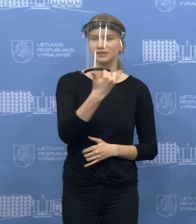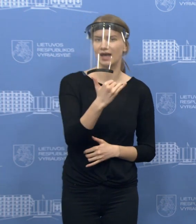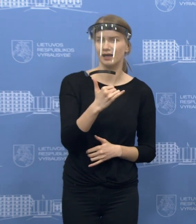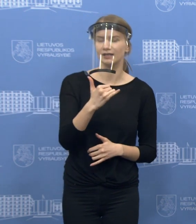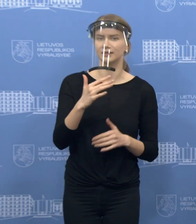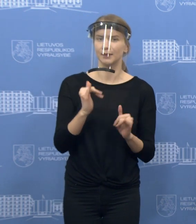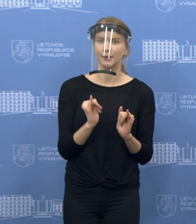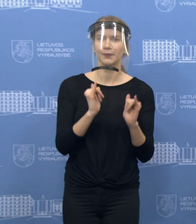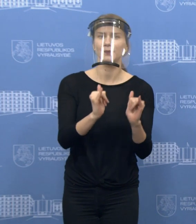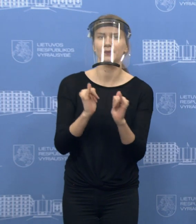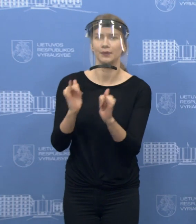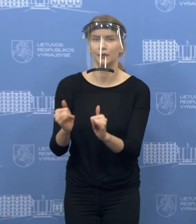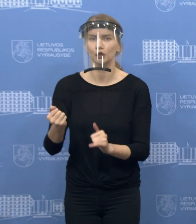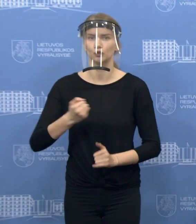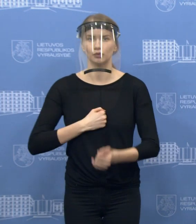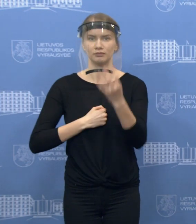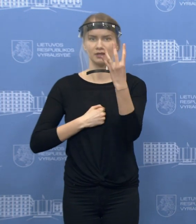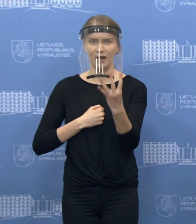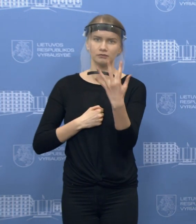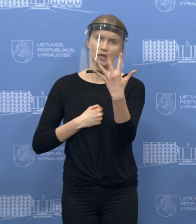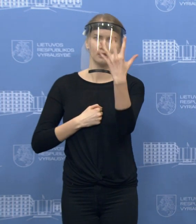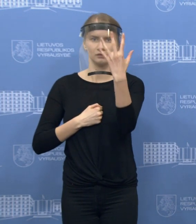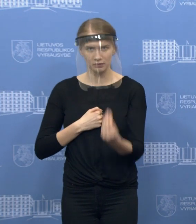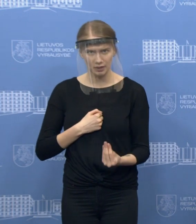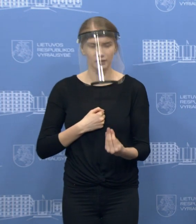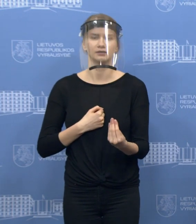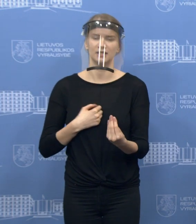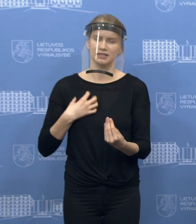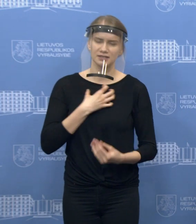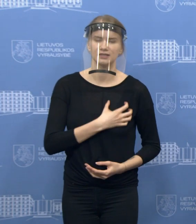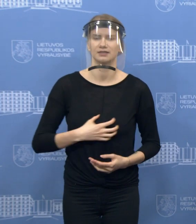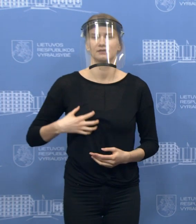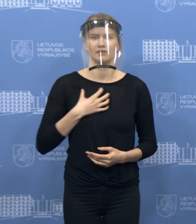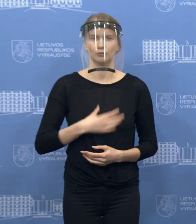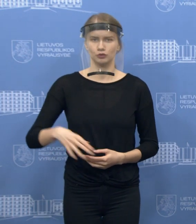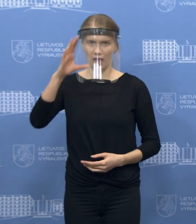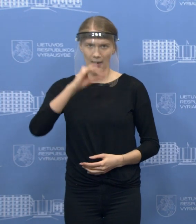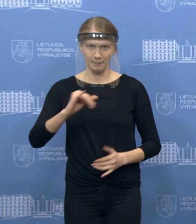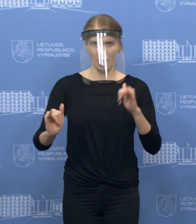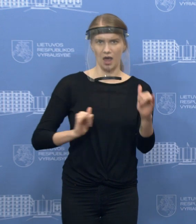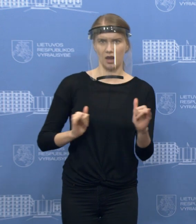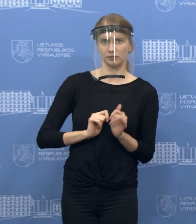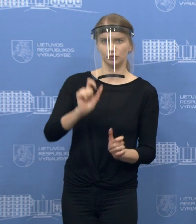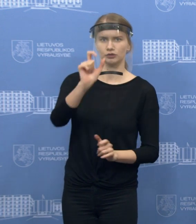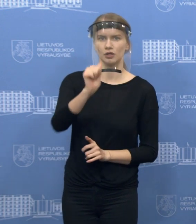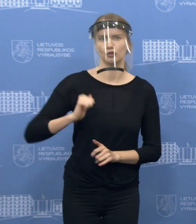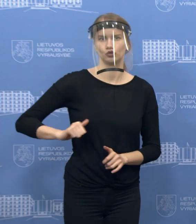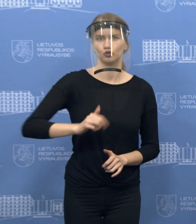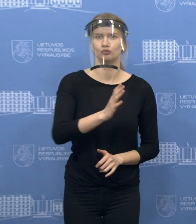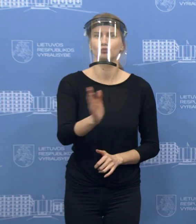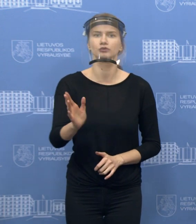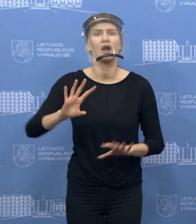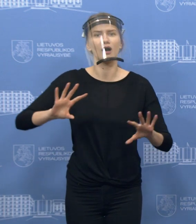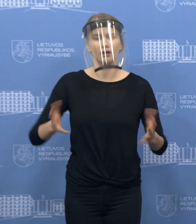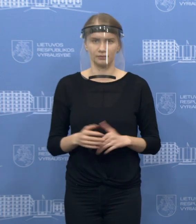aš minėjau, mes turime tas keturios, penkias dienas, kurios bus esminės ir taip numatyt galbūt keli sektoriai, kuriems